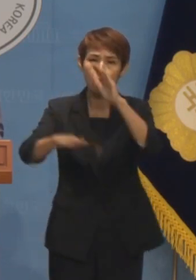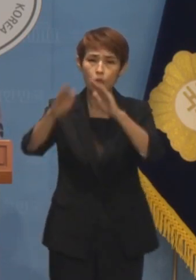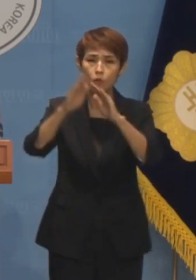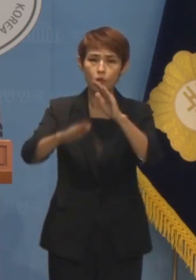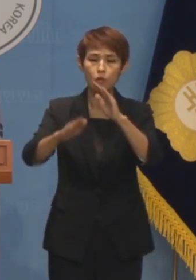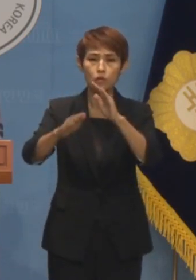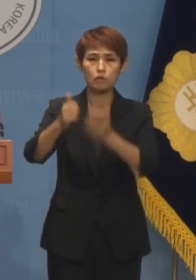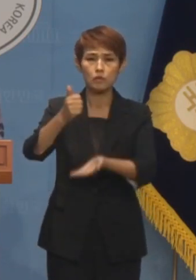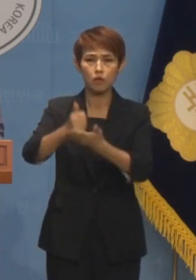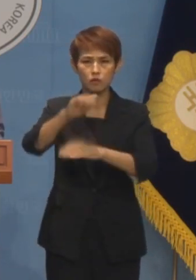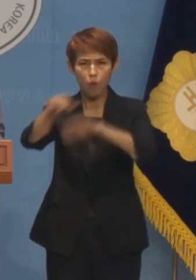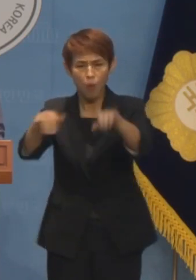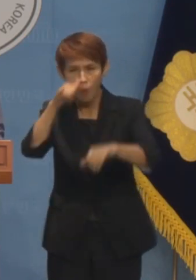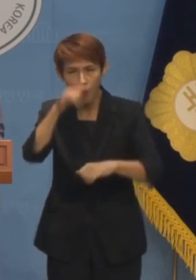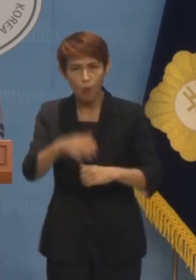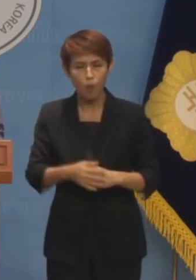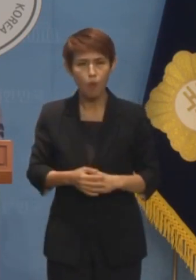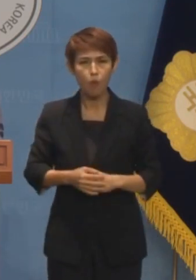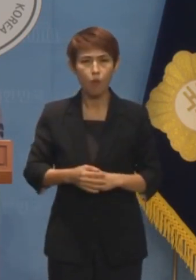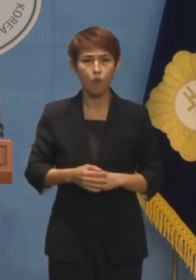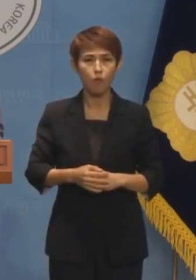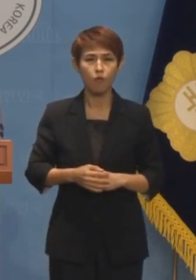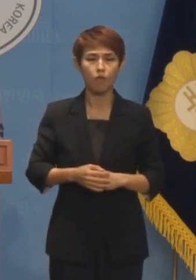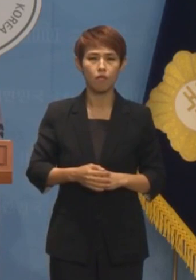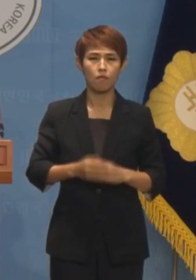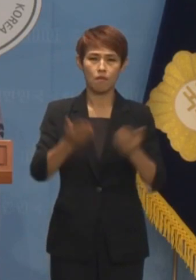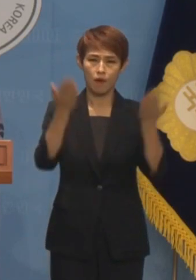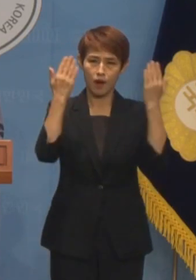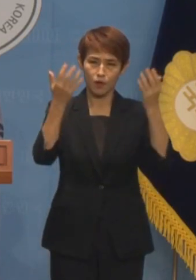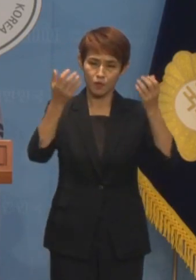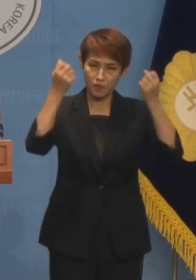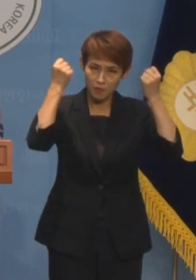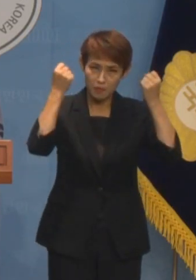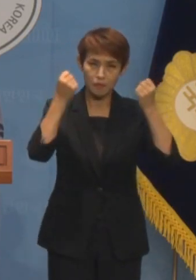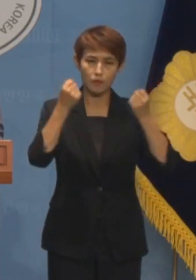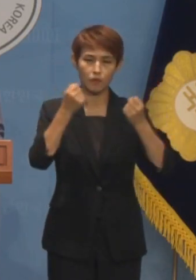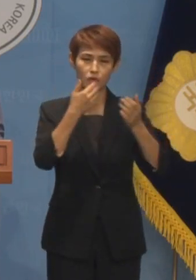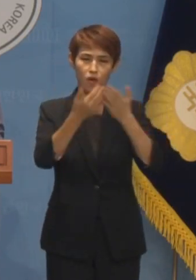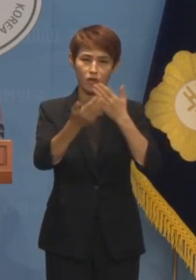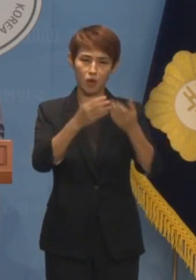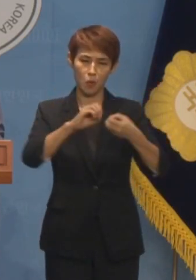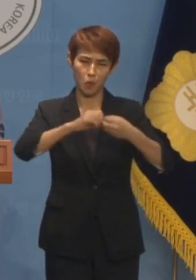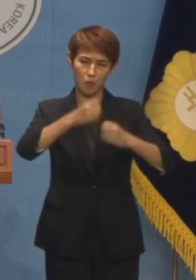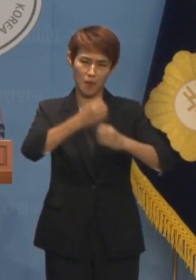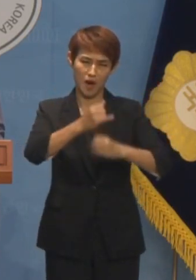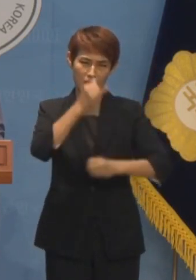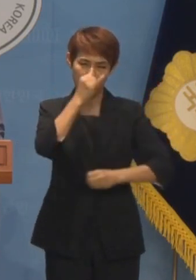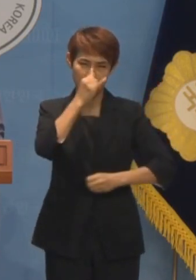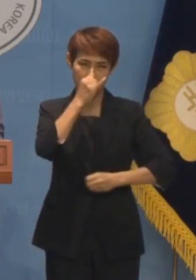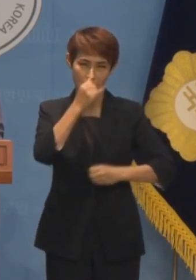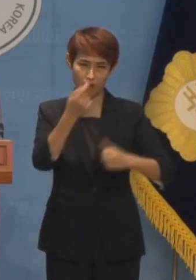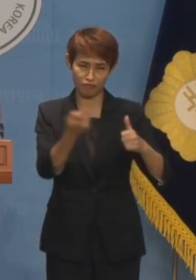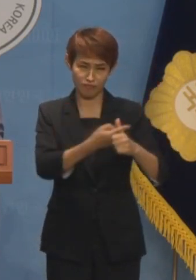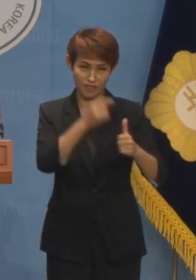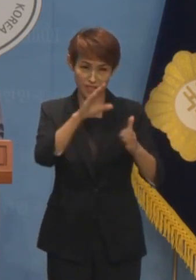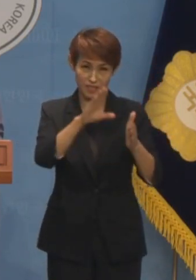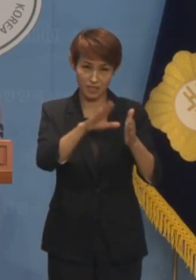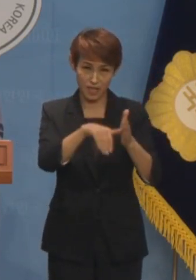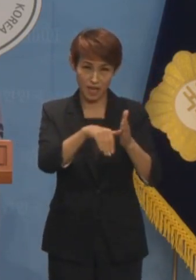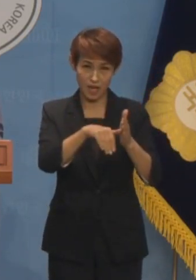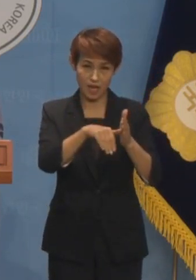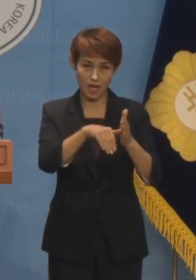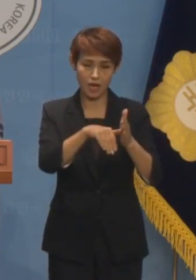학력과 경력 위조 등 각종 추잡한 의혹과 비판 앞에 절대 나서지 않고